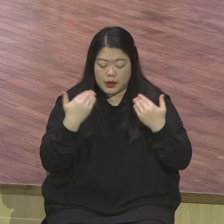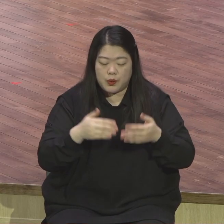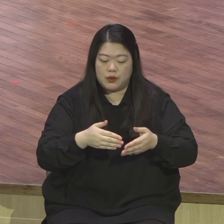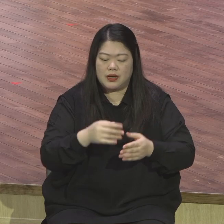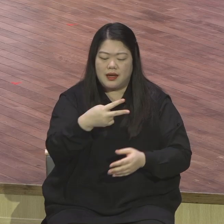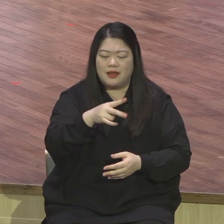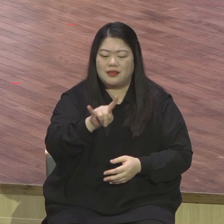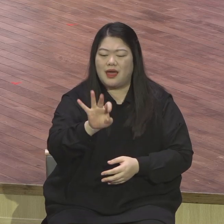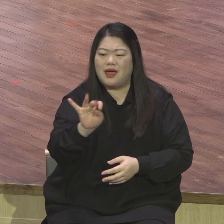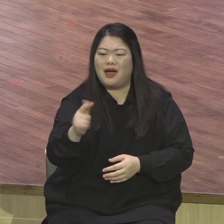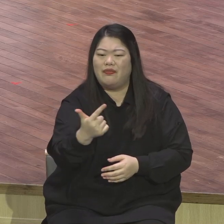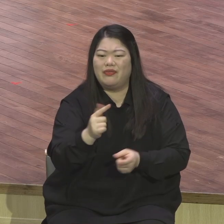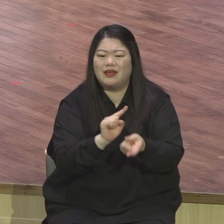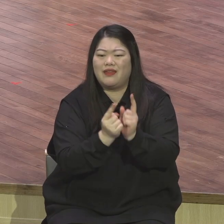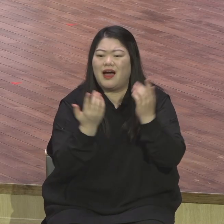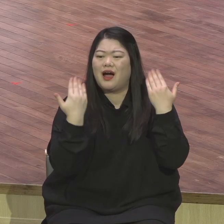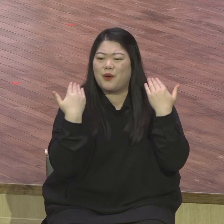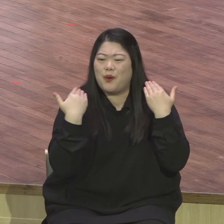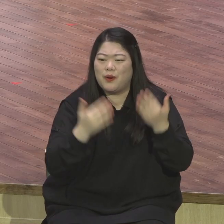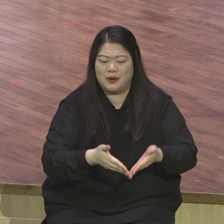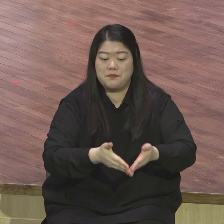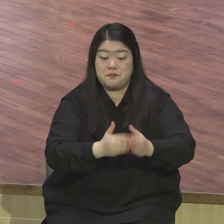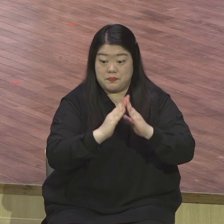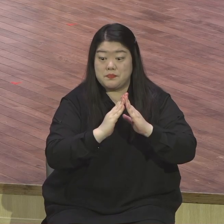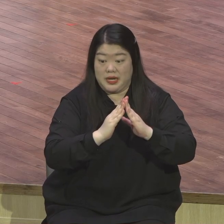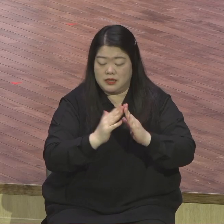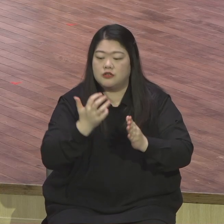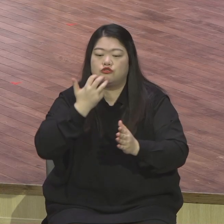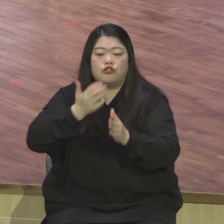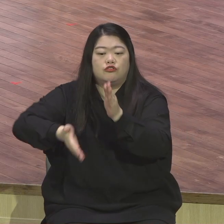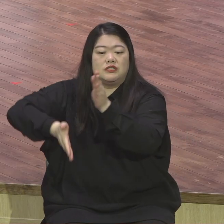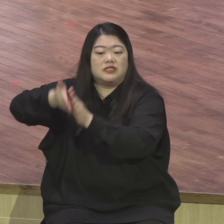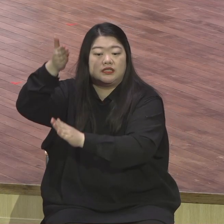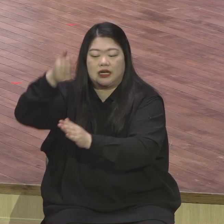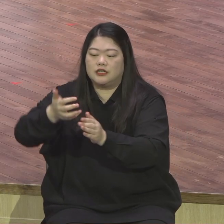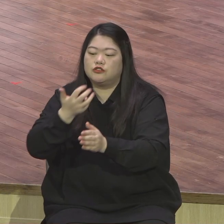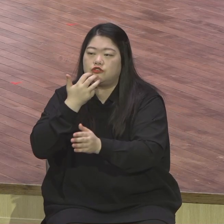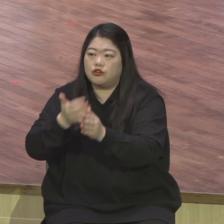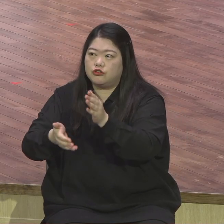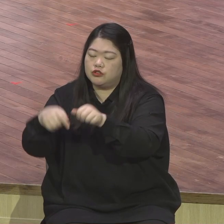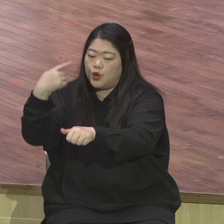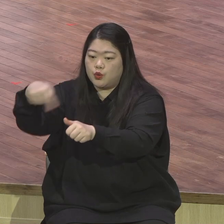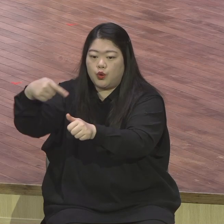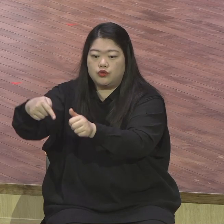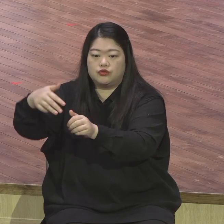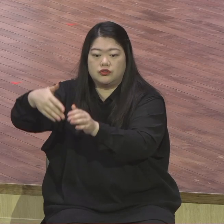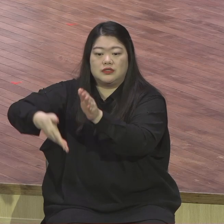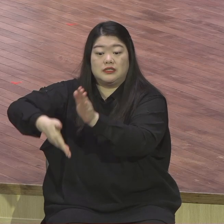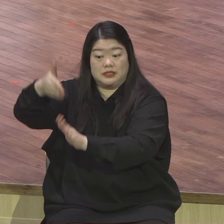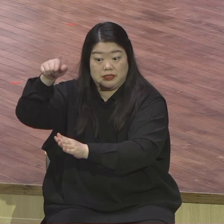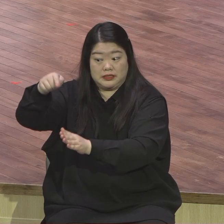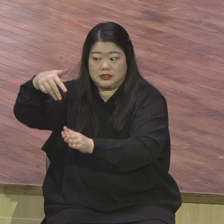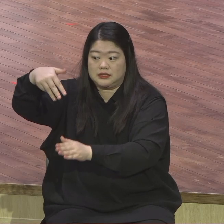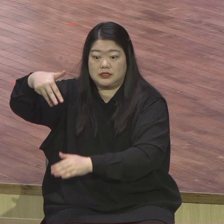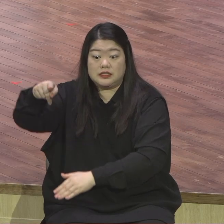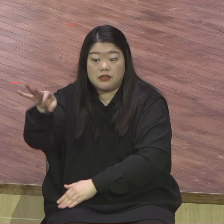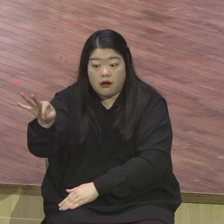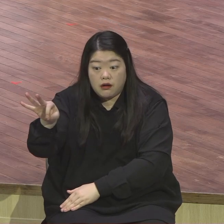강서구에서는 처음으로 이렇게 다문화 중등대한학교가